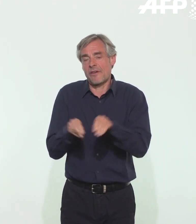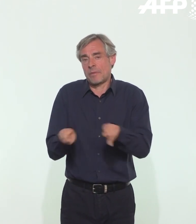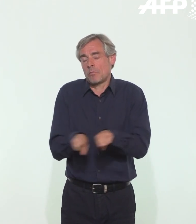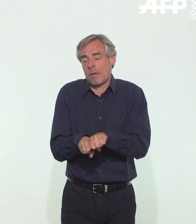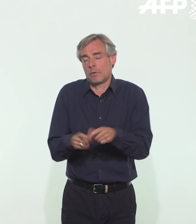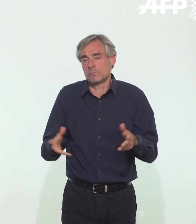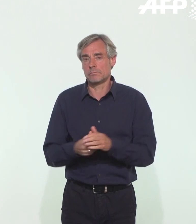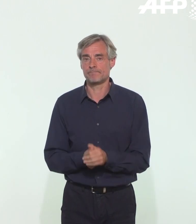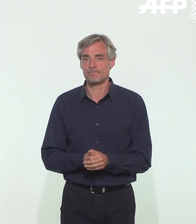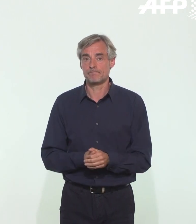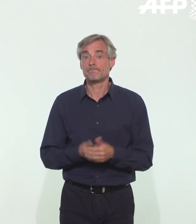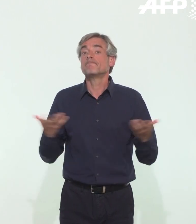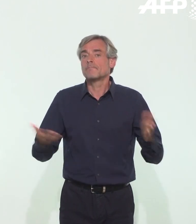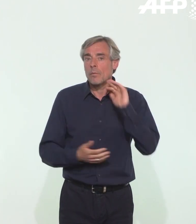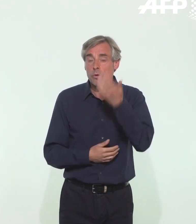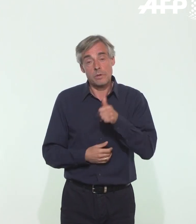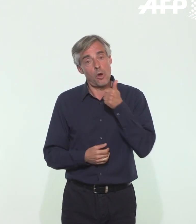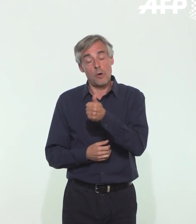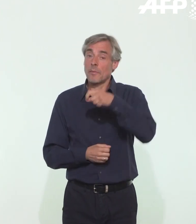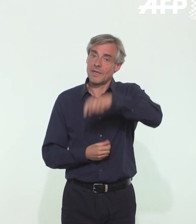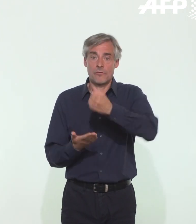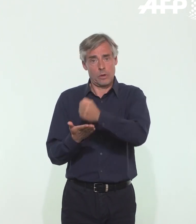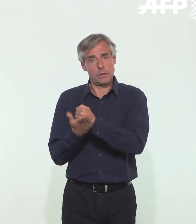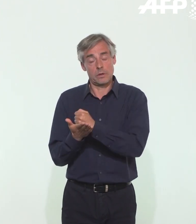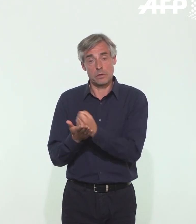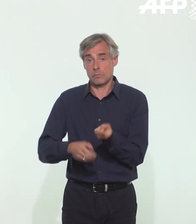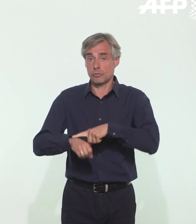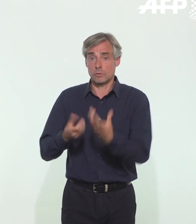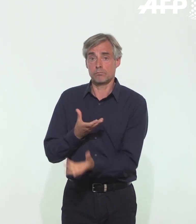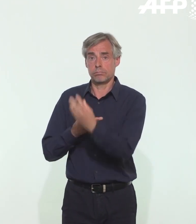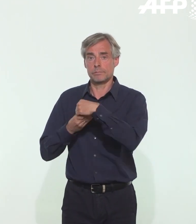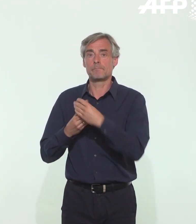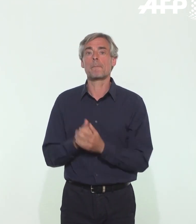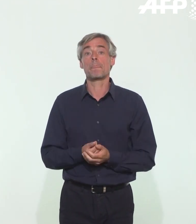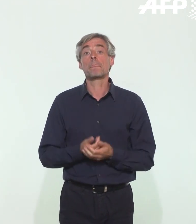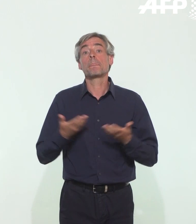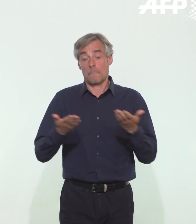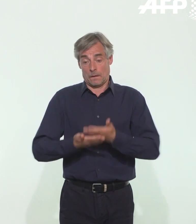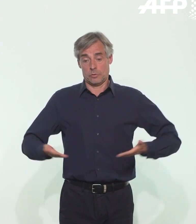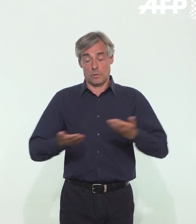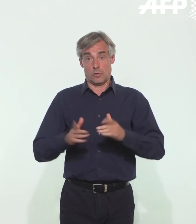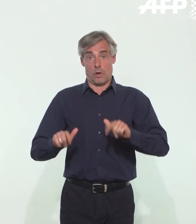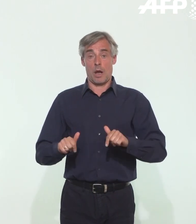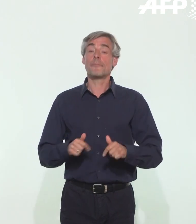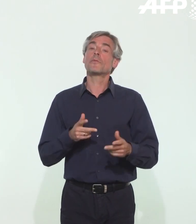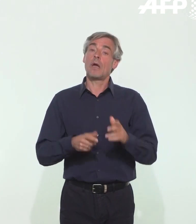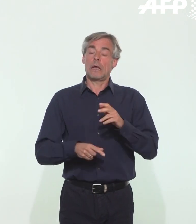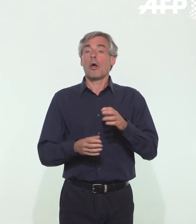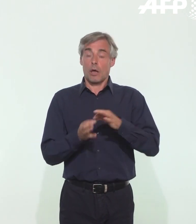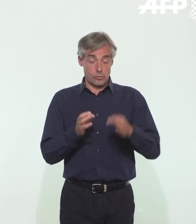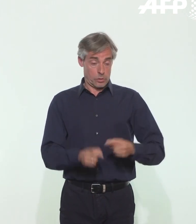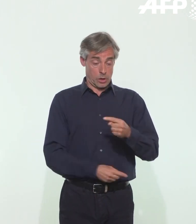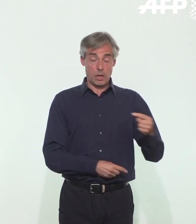aussi. Elle doit donc aller se faire dépister immédiatement. Dans ce cas précis, un test négatif